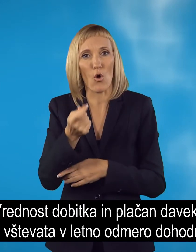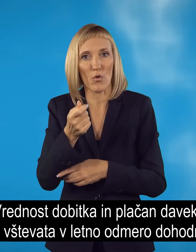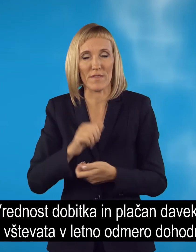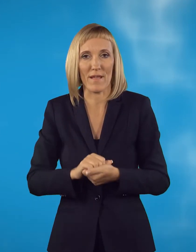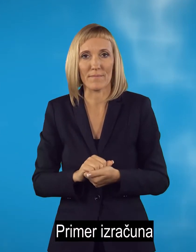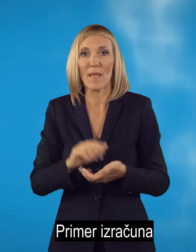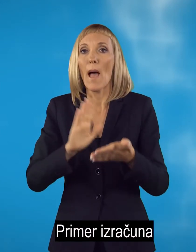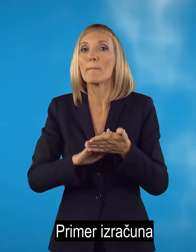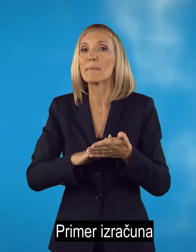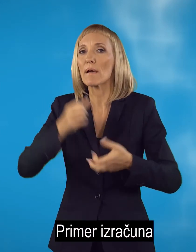Primer iz računa